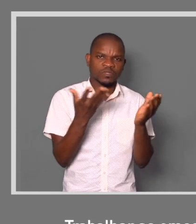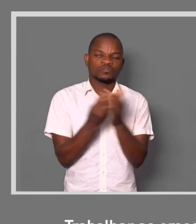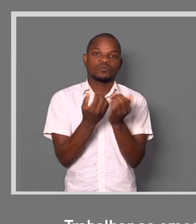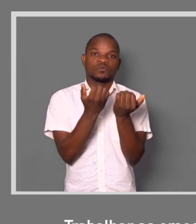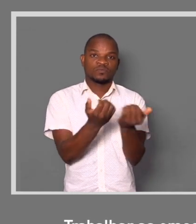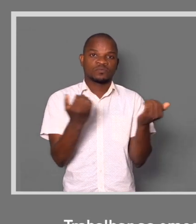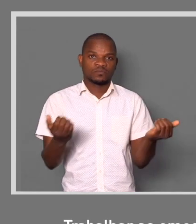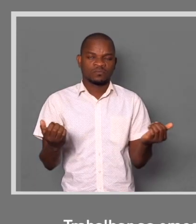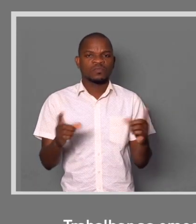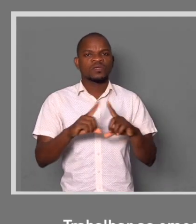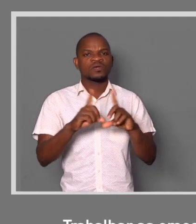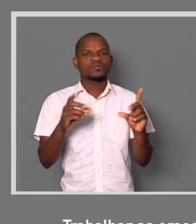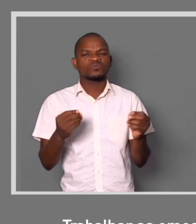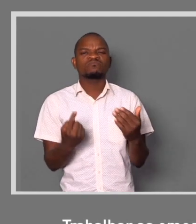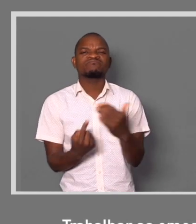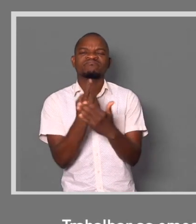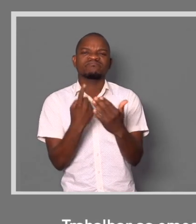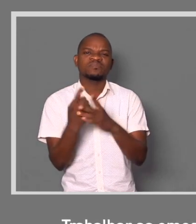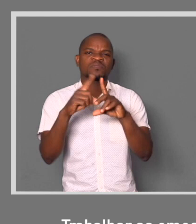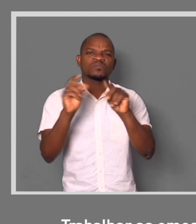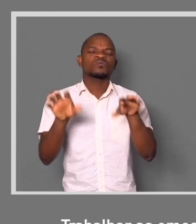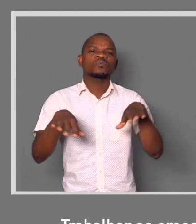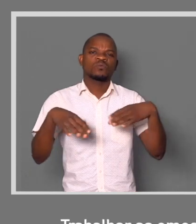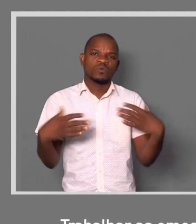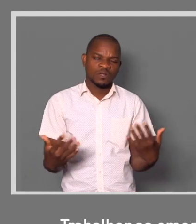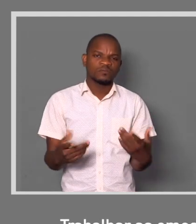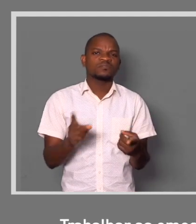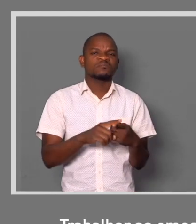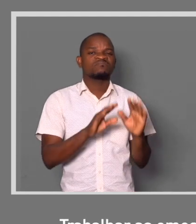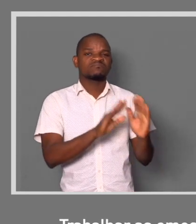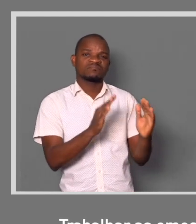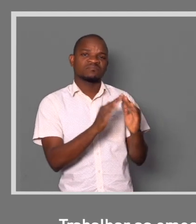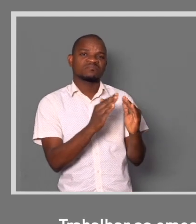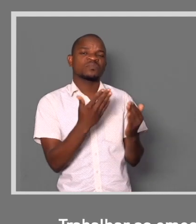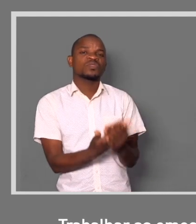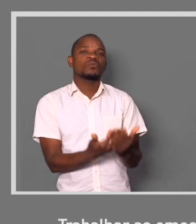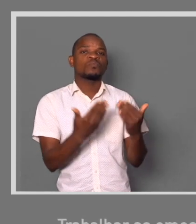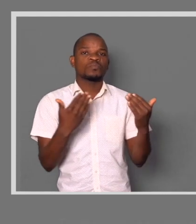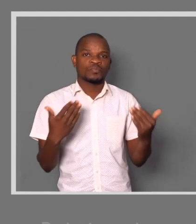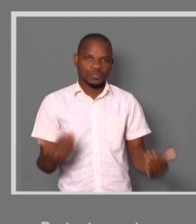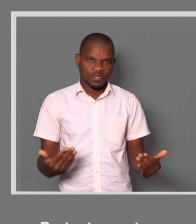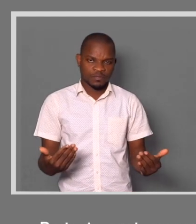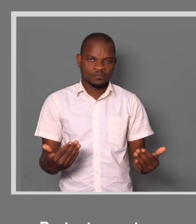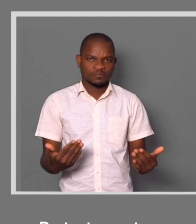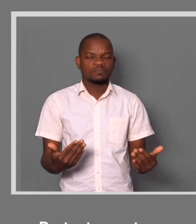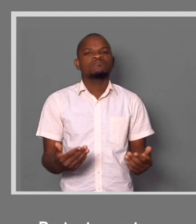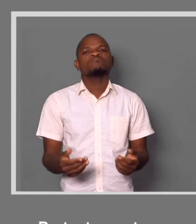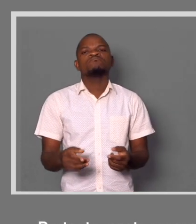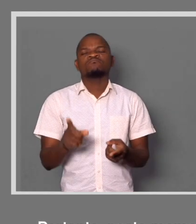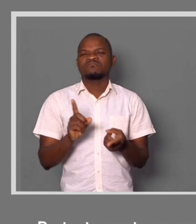crianças sobre o que está se passando, o que está acontecendo, a necessidade de isolamento. Portanto, nesse momento, a gente trabalhar com o é possível.